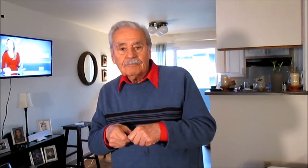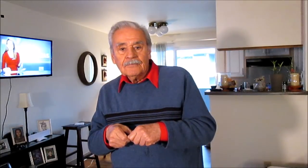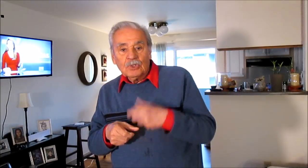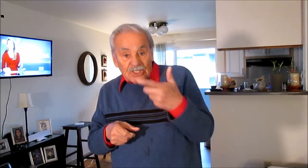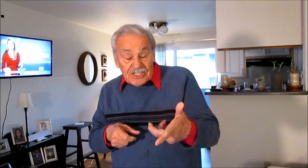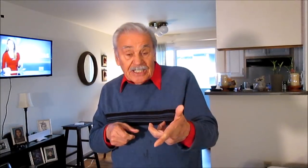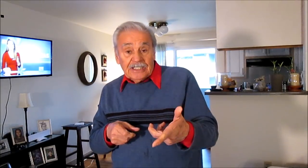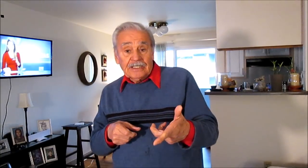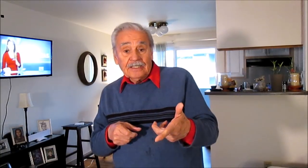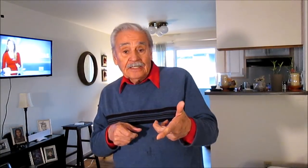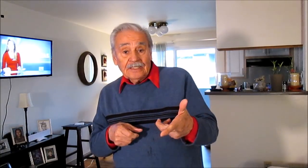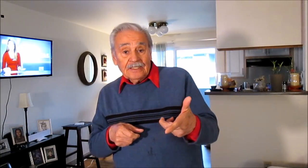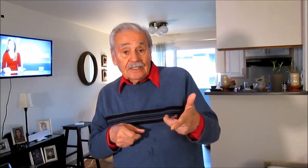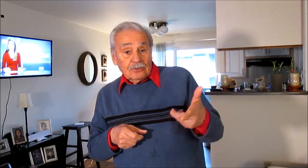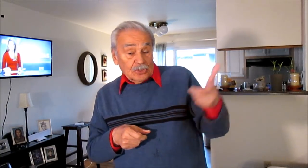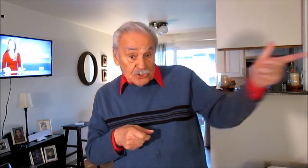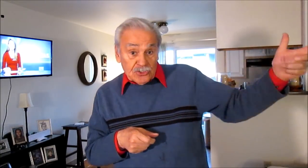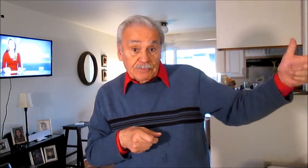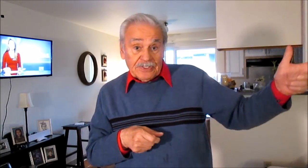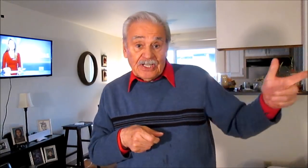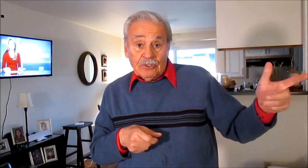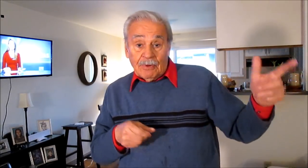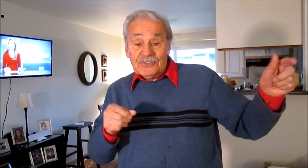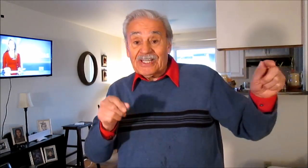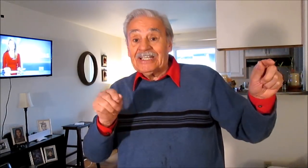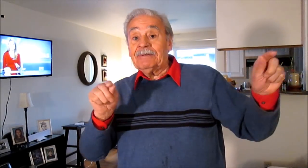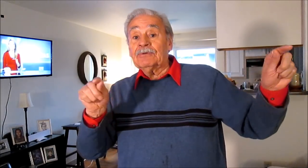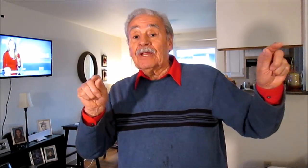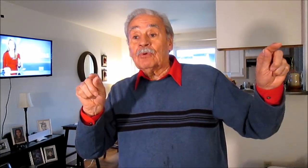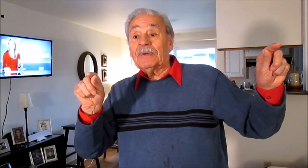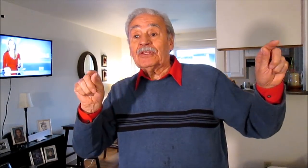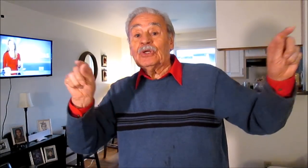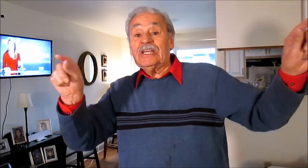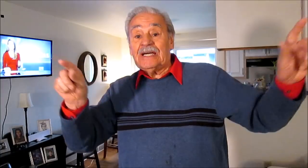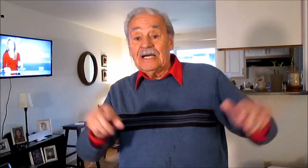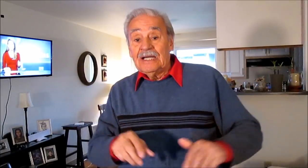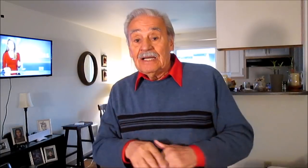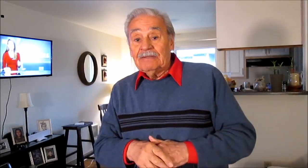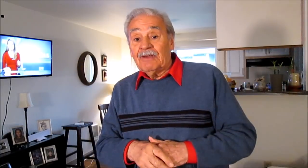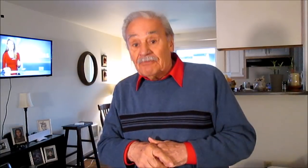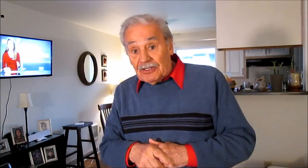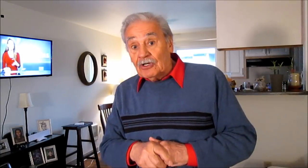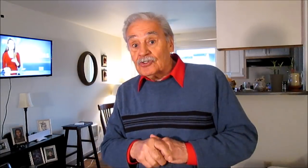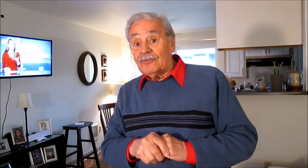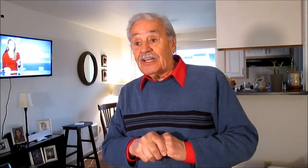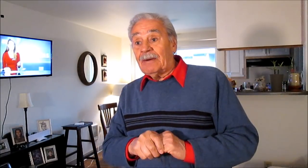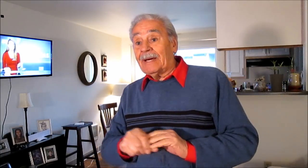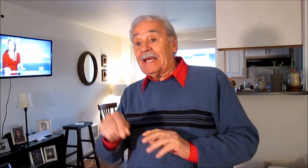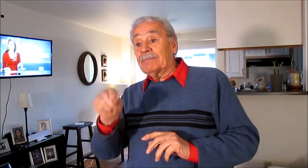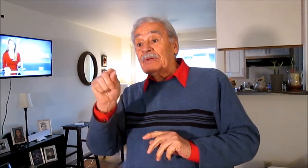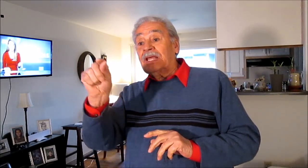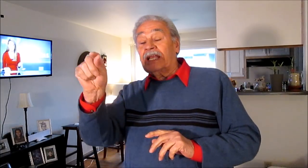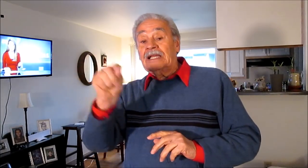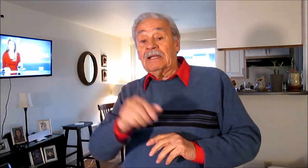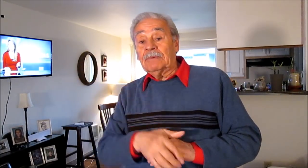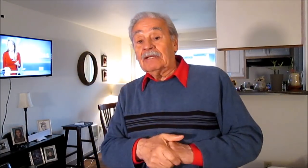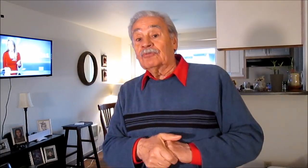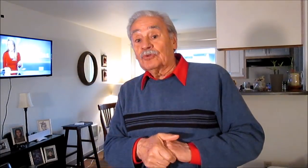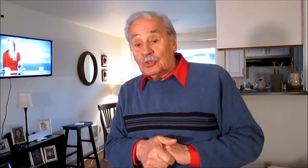Con esa gente, con esos empresarios vamos a escribir una nueva teoría filosófica para imponer en el futuro